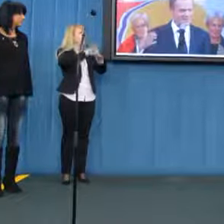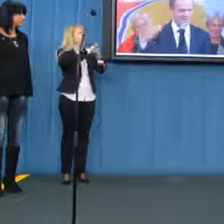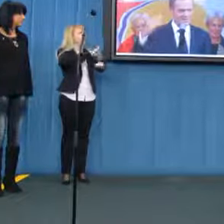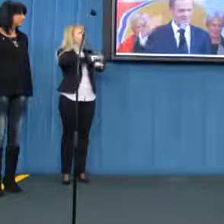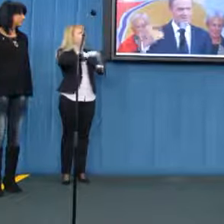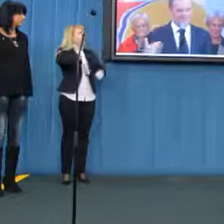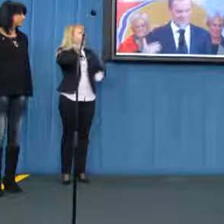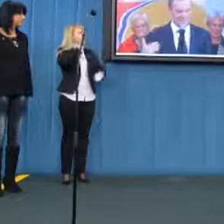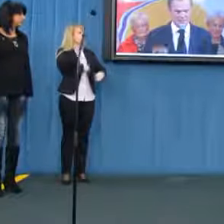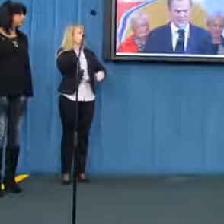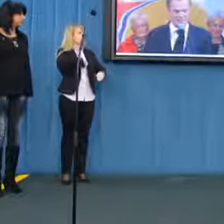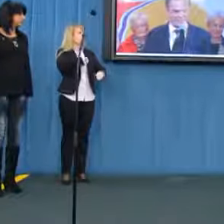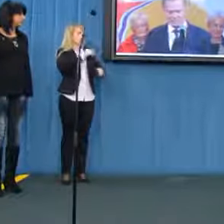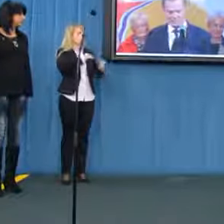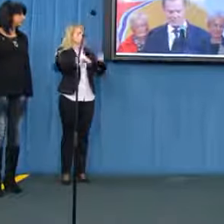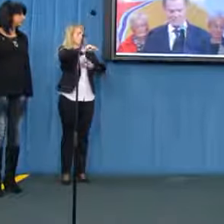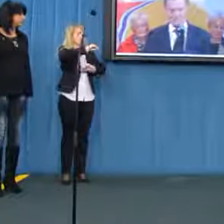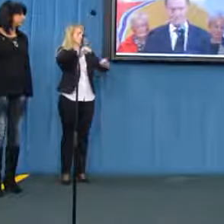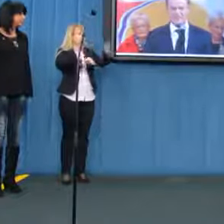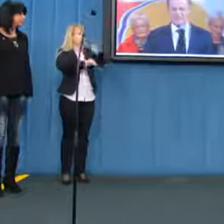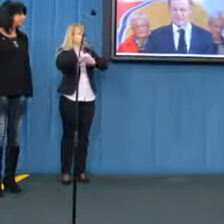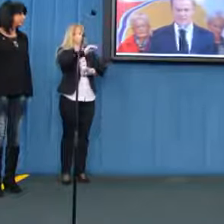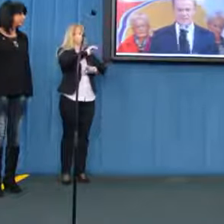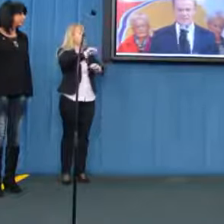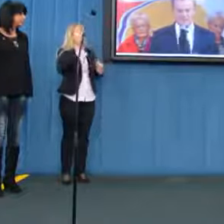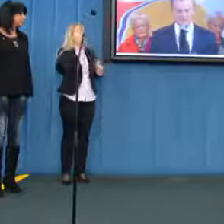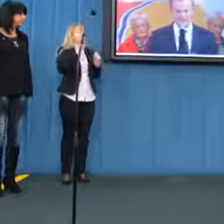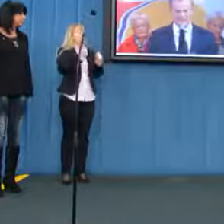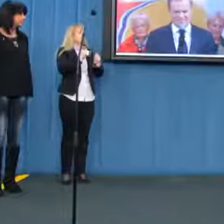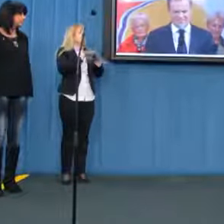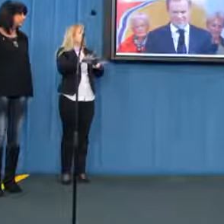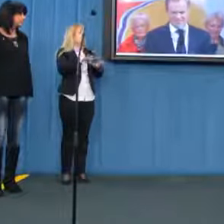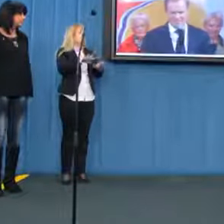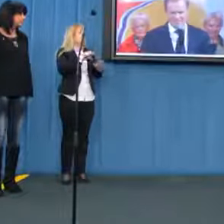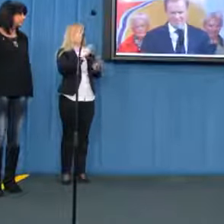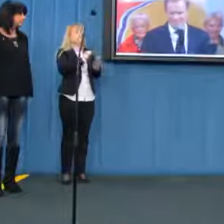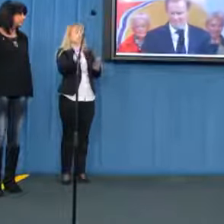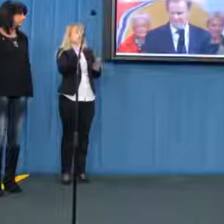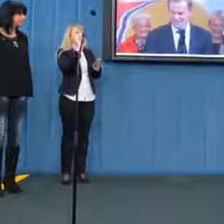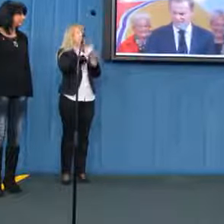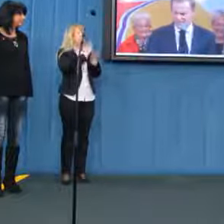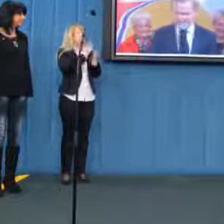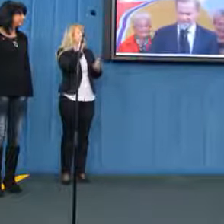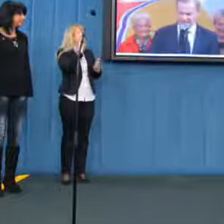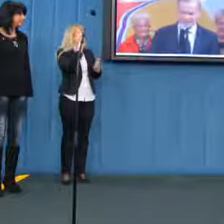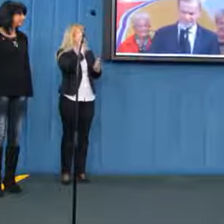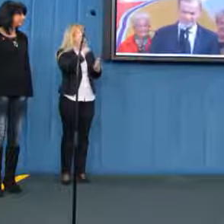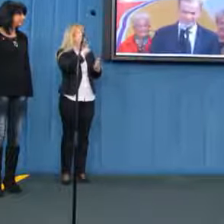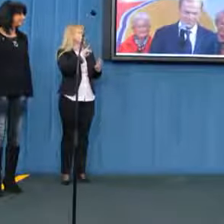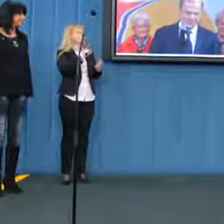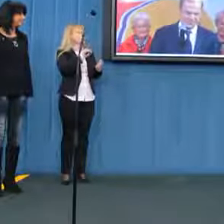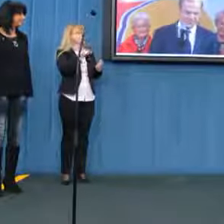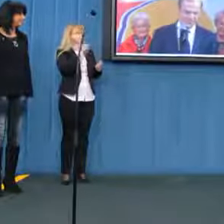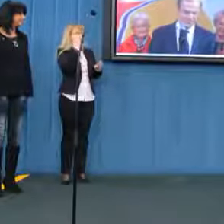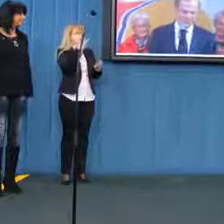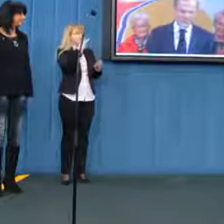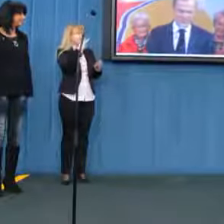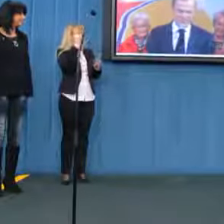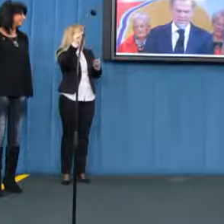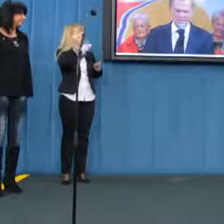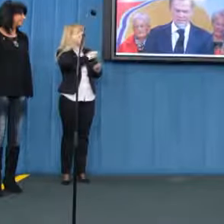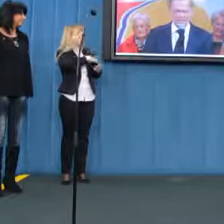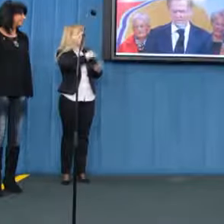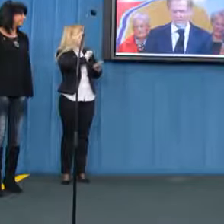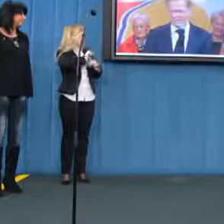suwakową, to znaczy naprzemiennie, tak żeby te miejsca biorące były nie tylko dla facetów, tak jak to jest w większości partii do tej pory